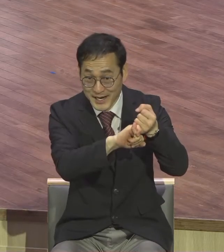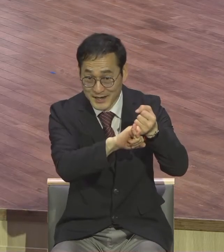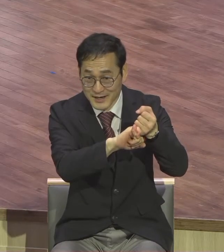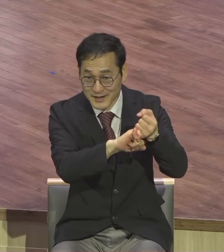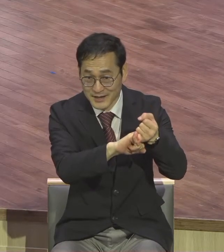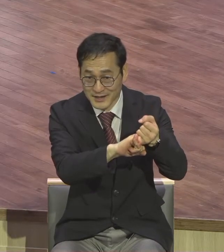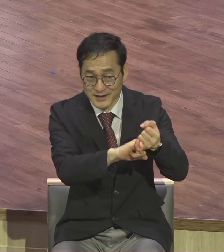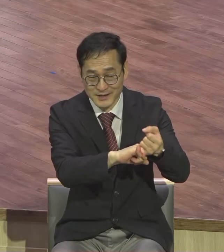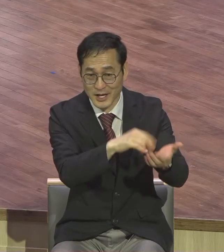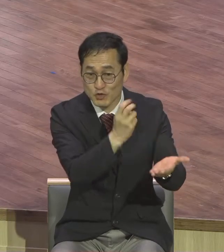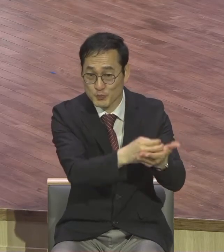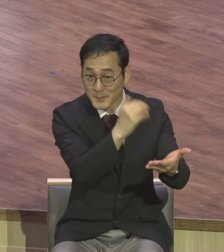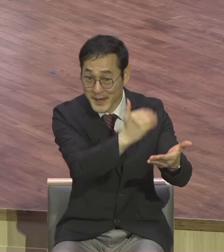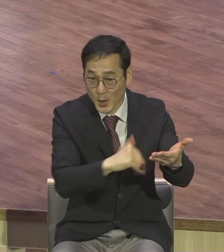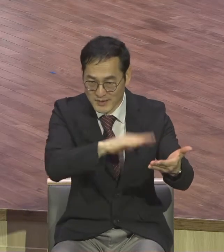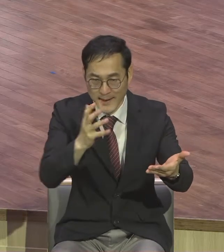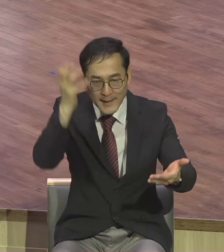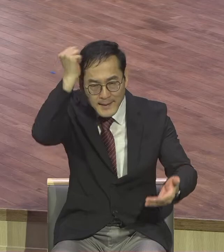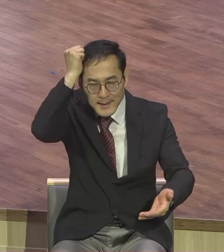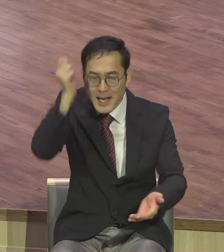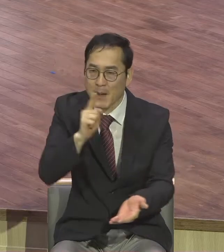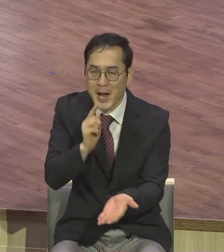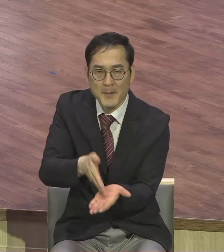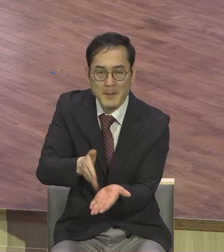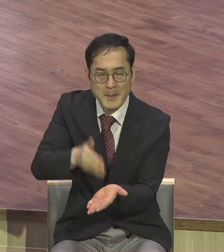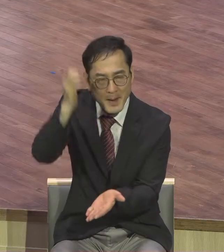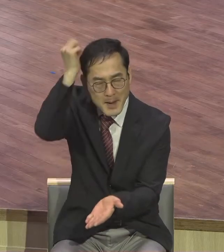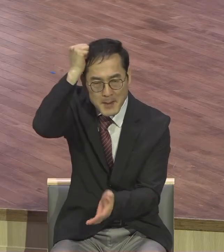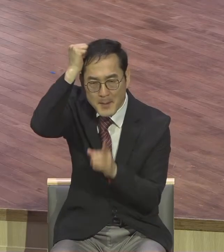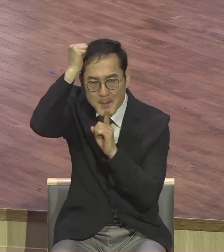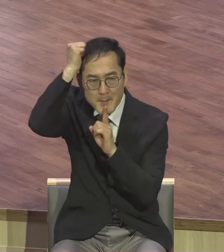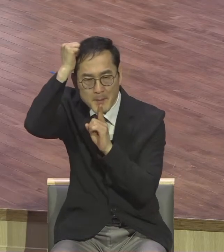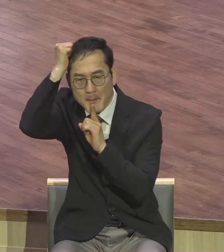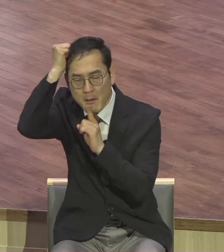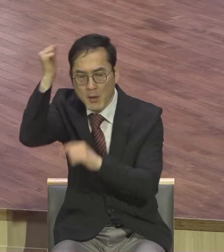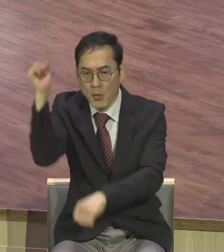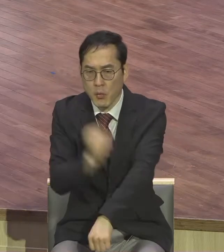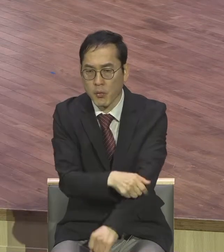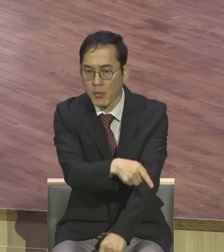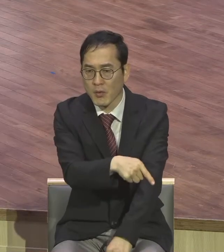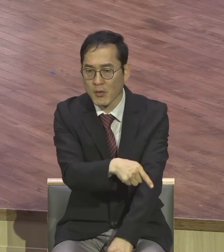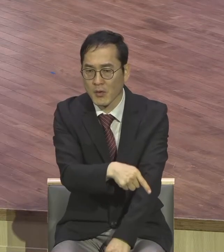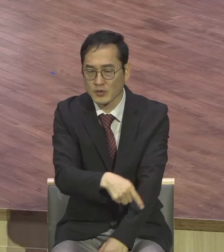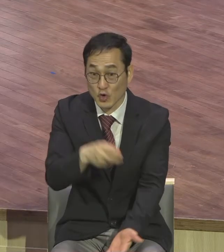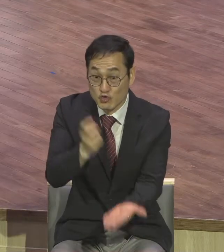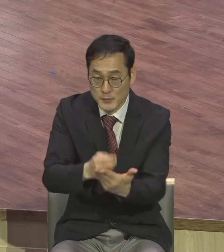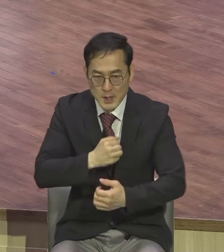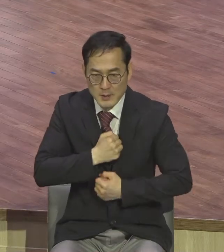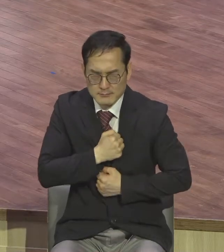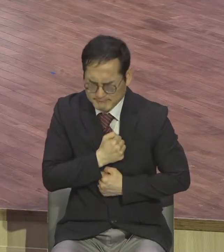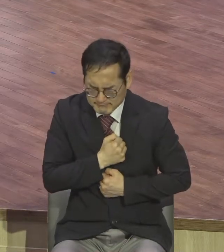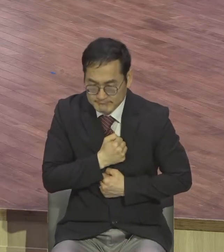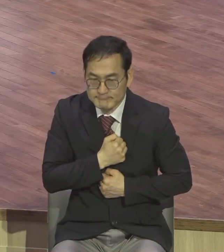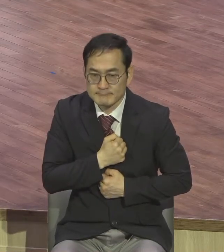사람들입니다. 자신들보다 하나님의 율법을 잘 지키는 사람에서 나와! 정도로